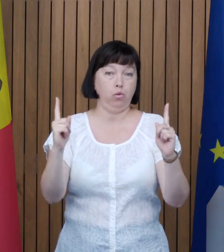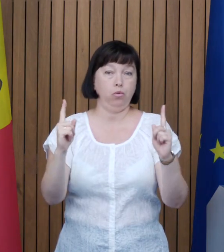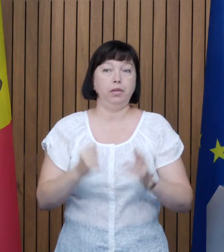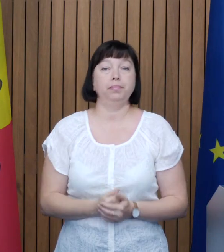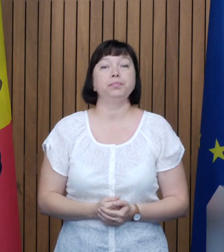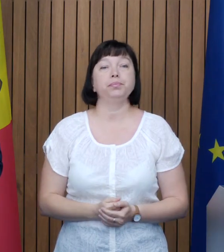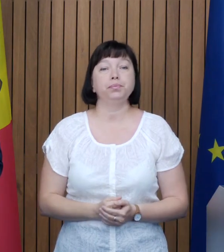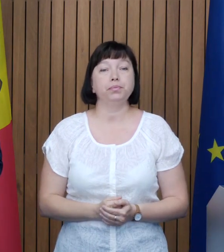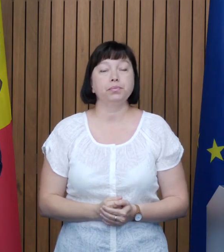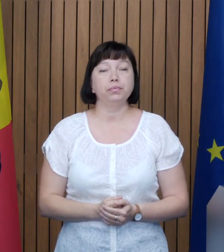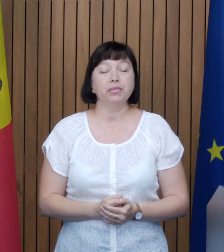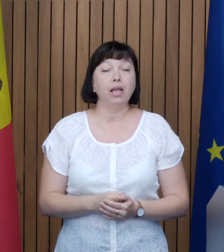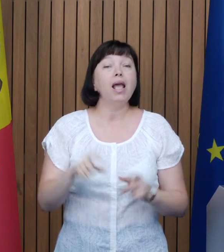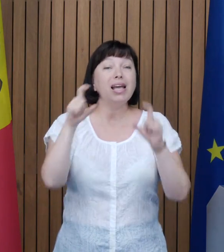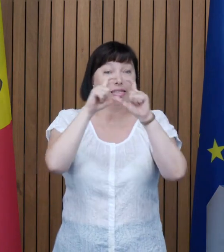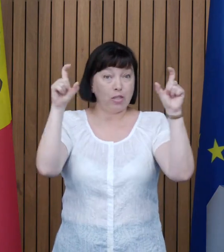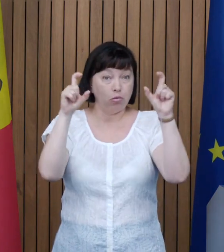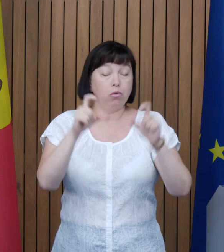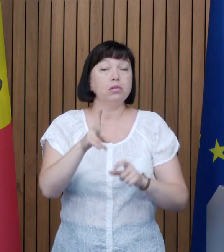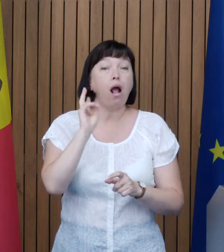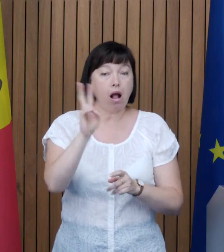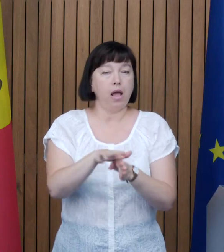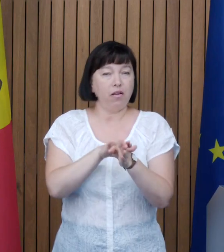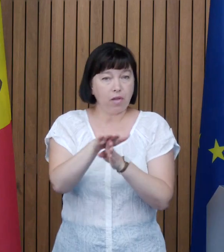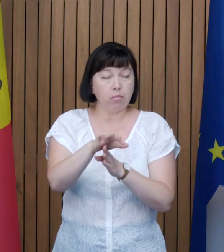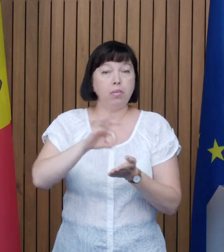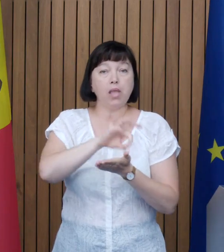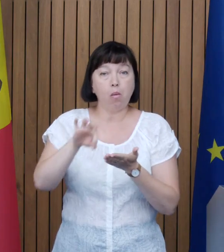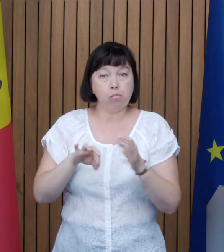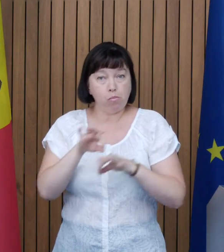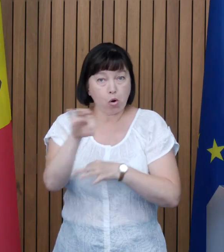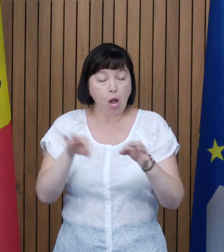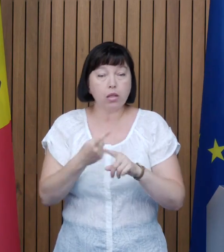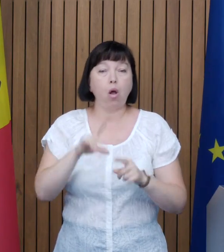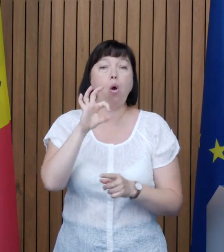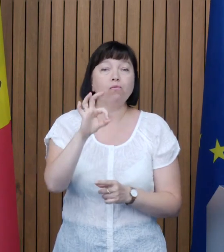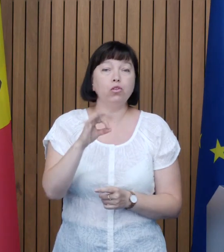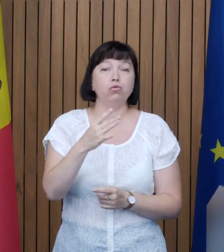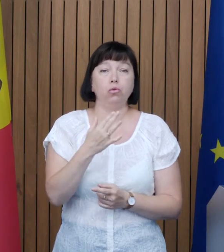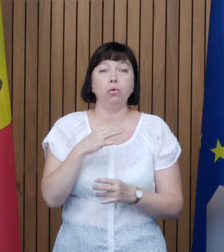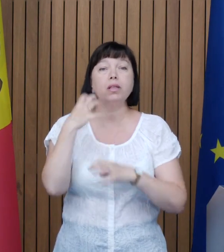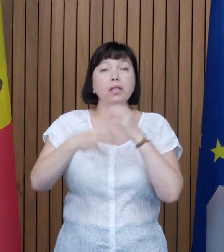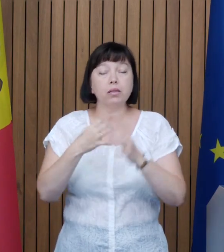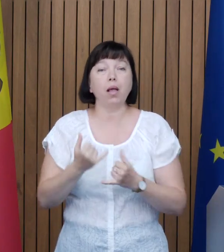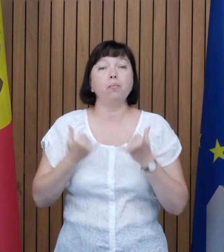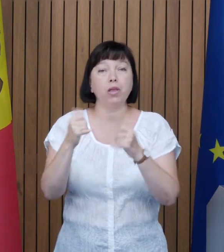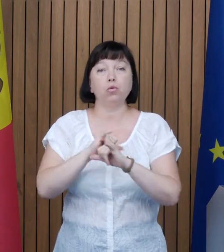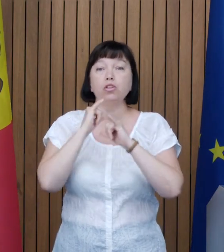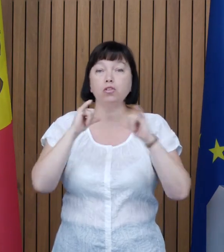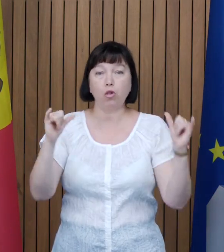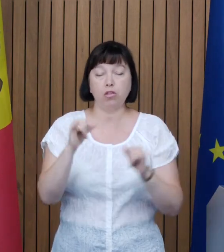Nu uitați dați lăsați distribuiți acest material video pe alte